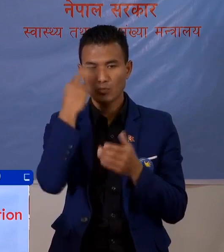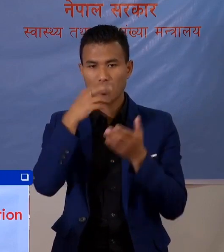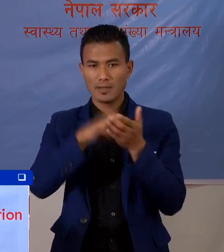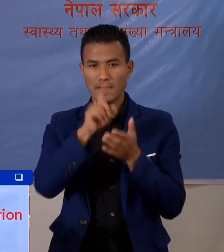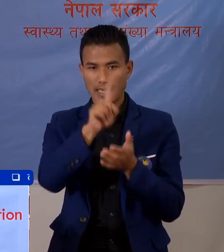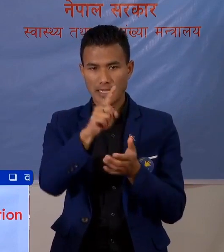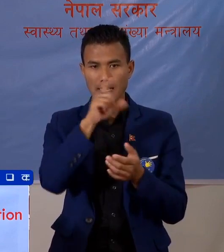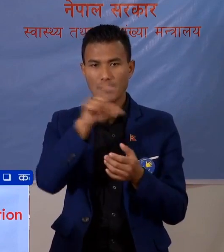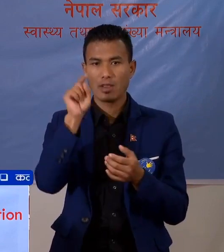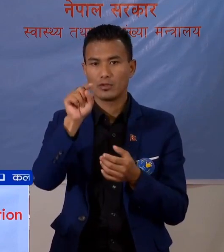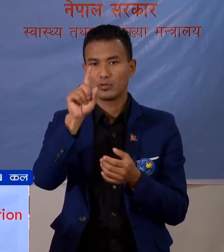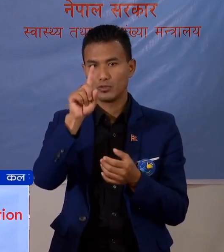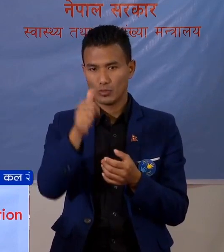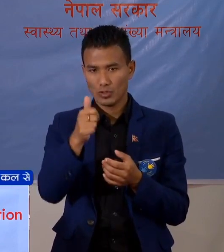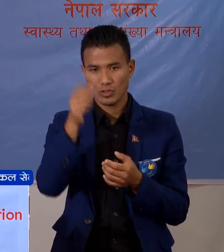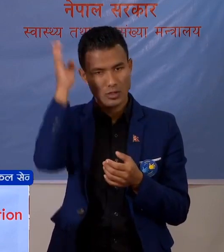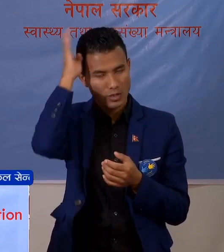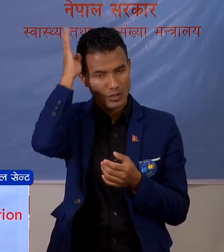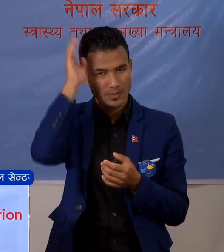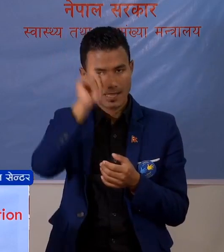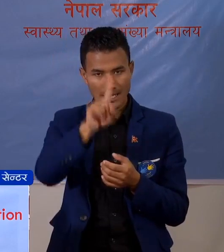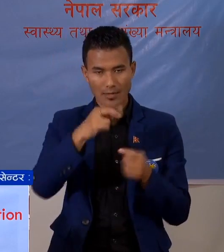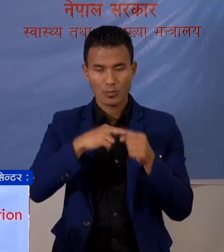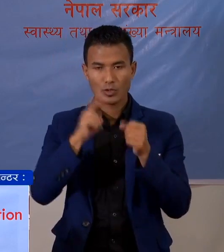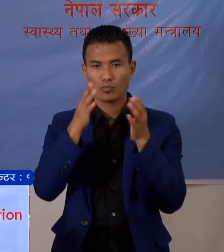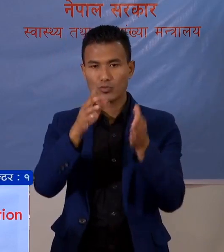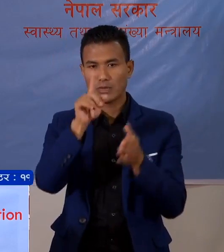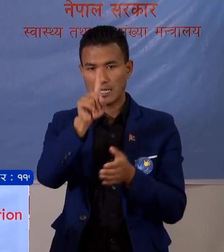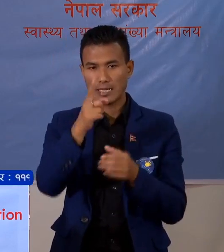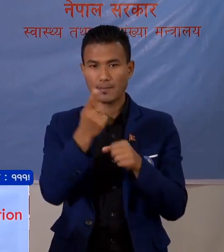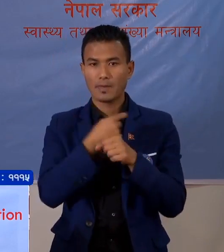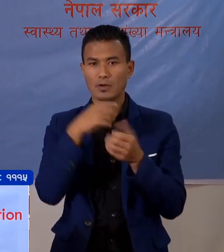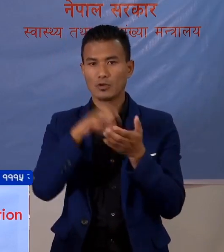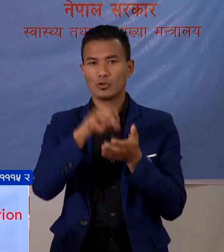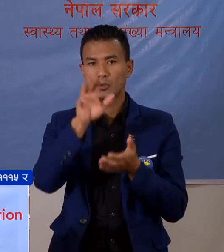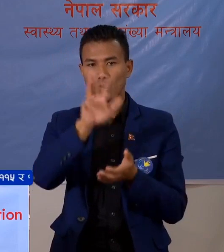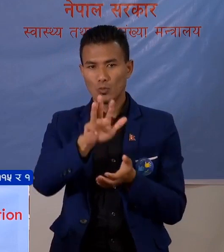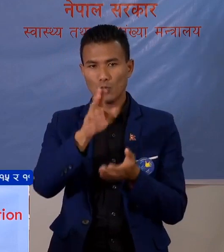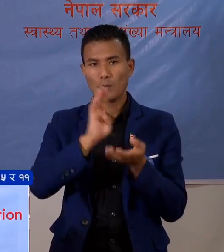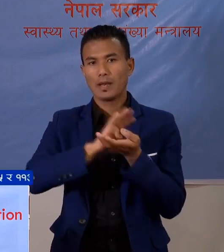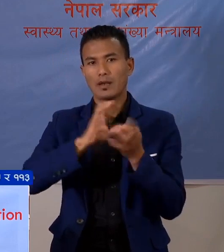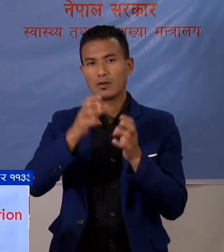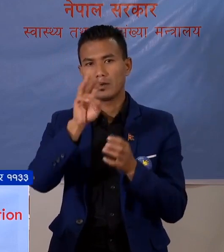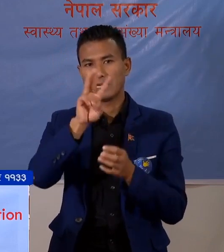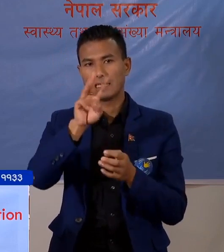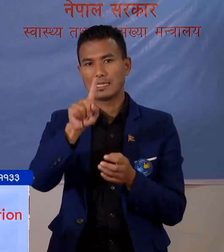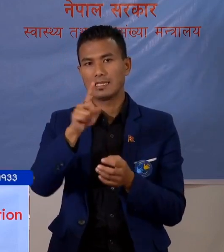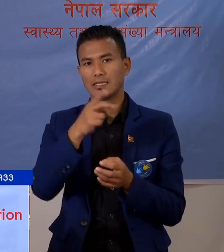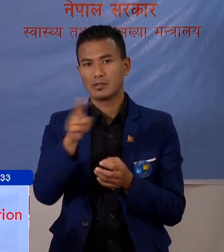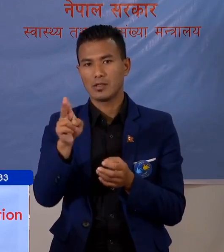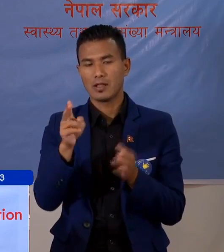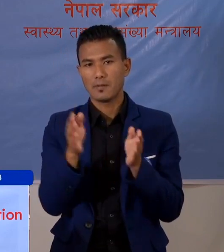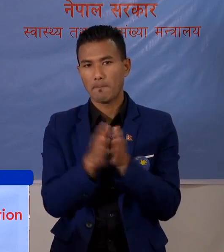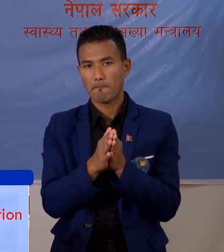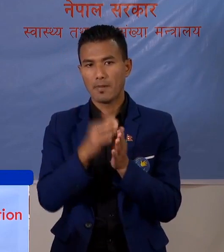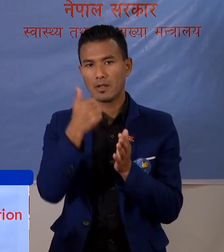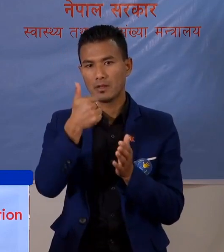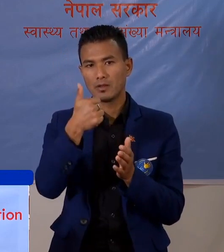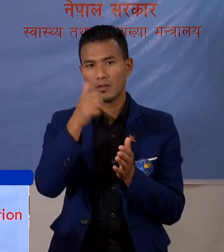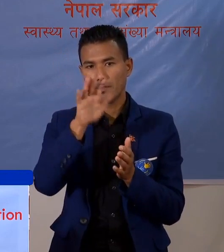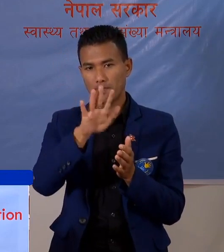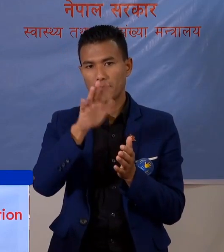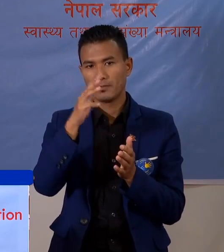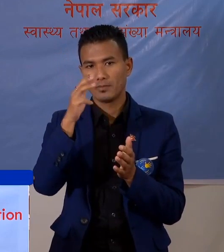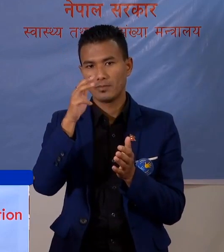सोर दन गड़ी मा एक वरत्पुर मा एक बीरगंज मा नौ र विरातनगर मा एक तीस जाना गरी कुल उनसठी